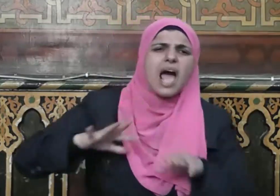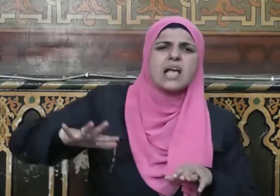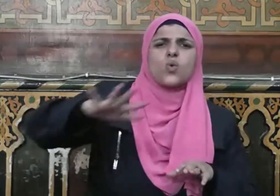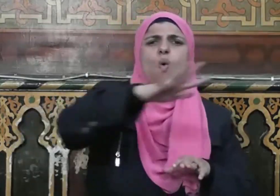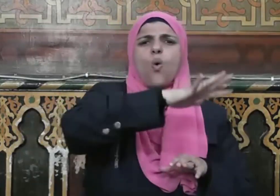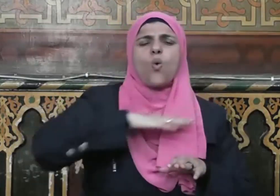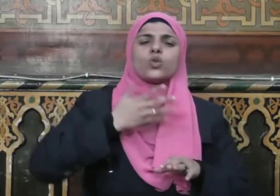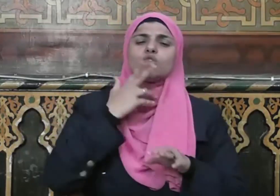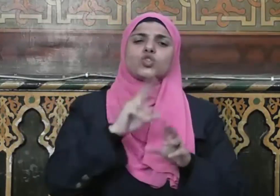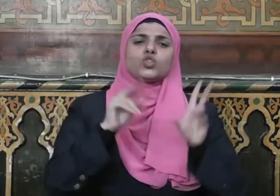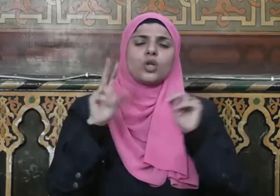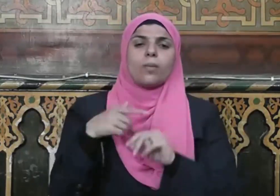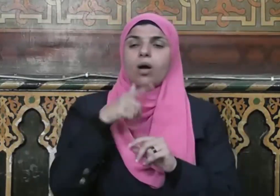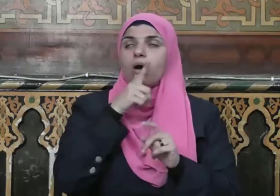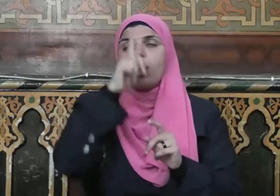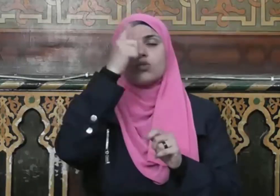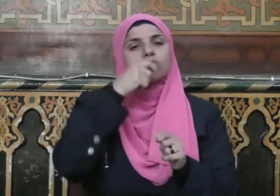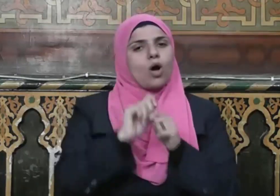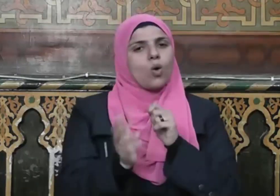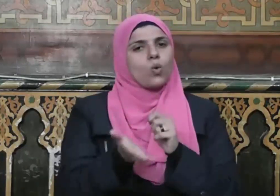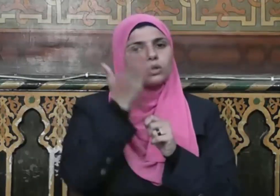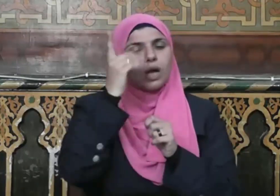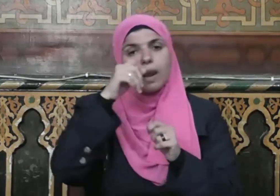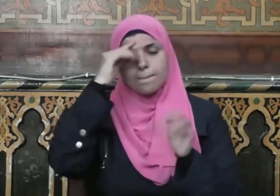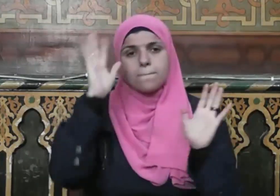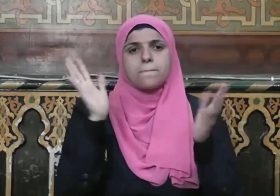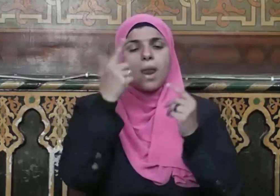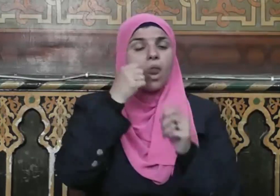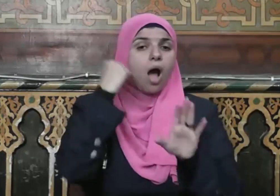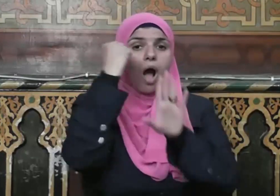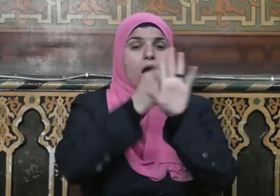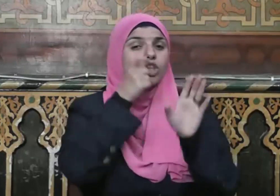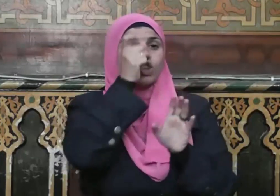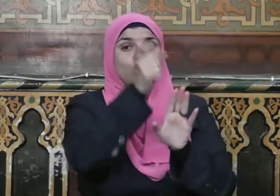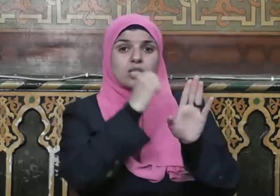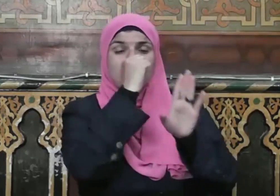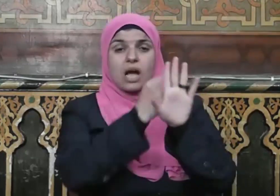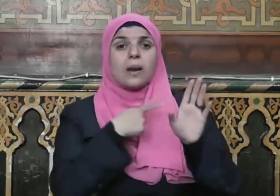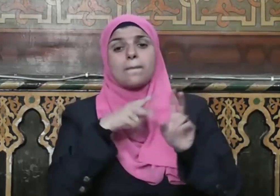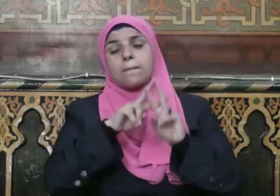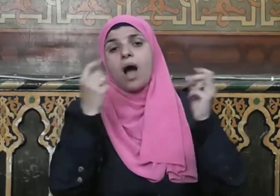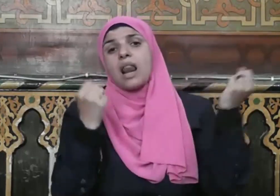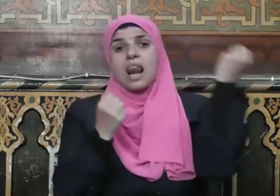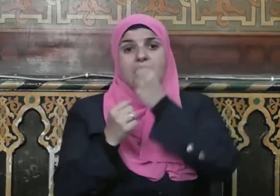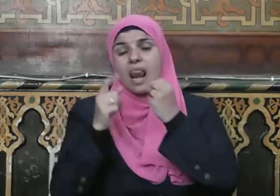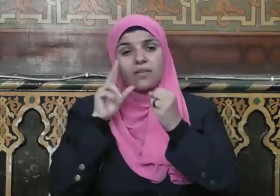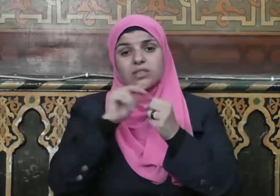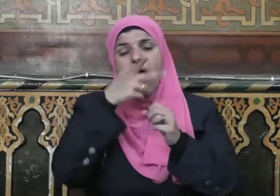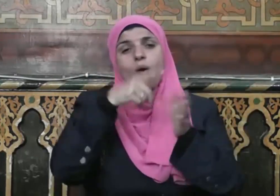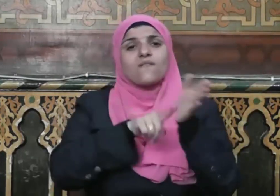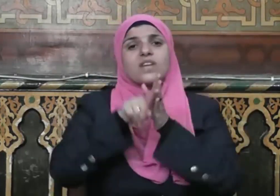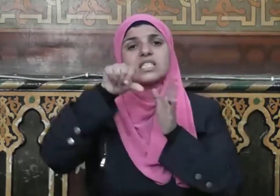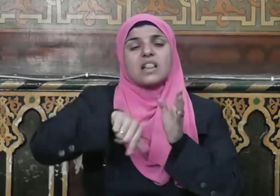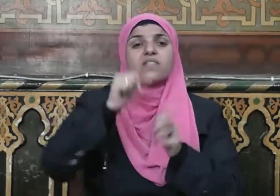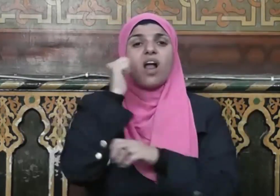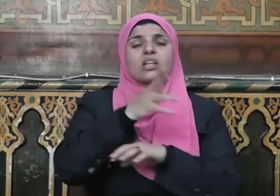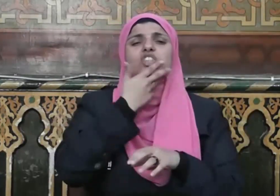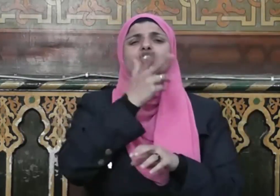للبشرية كلها وقال تعالى من قتل نفسا بغير نفس أو فساد في الأرض